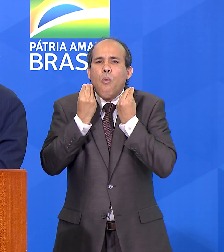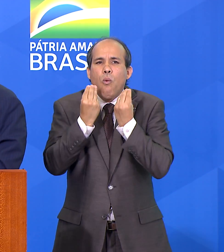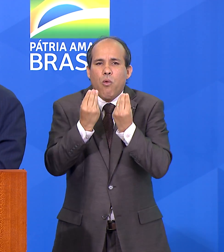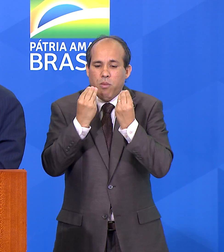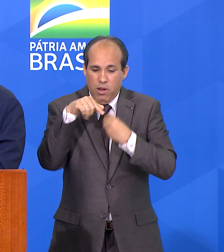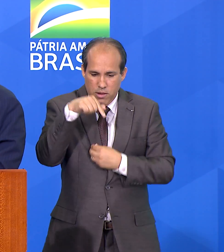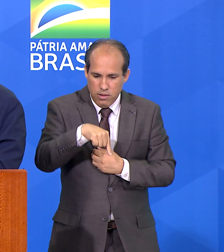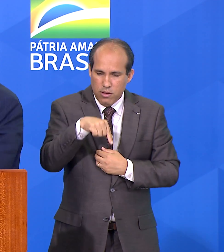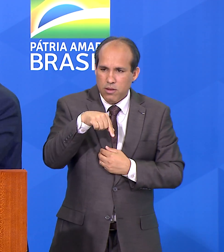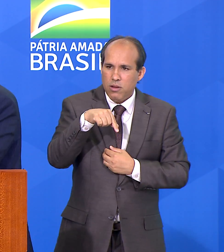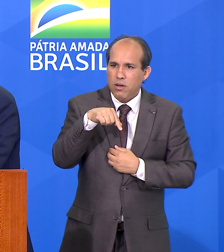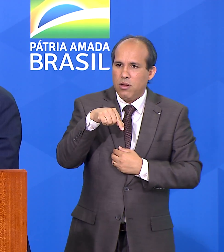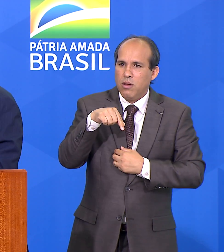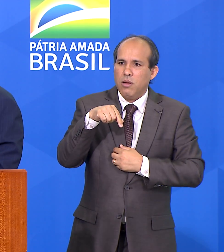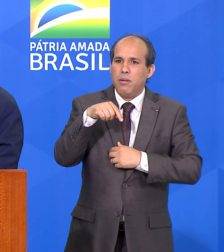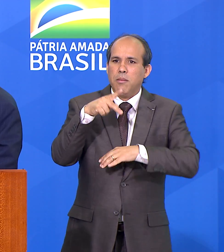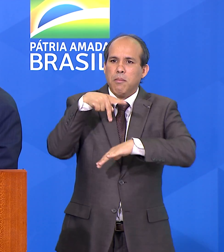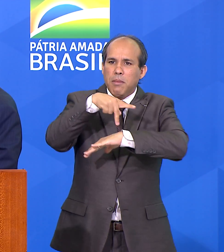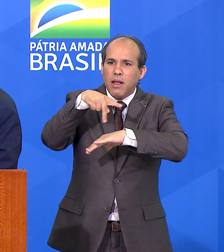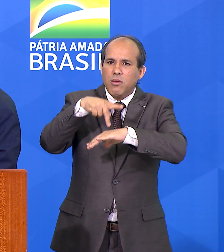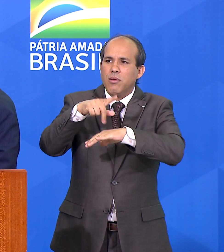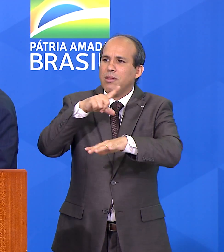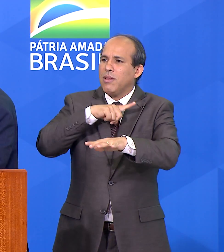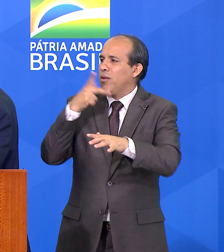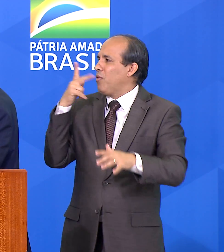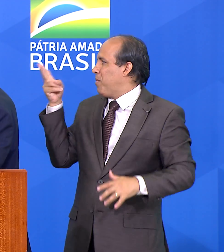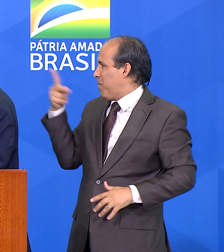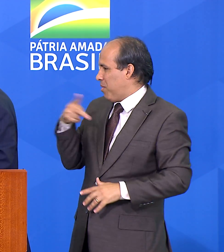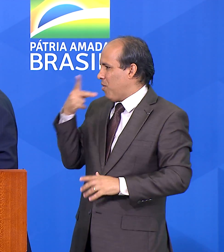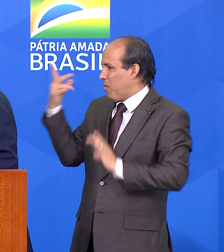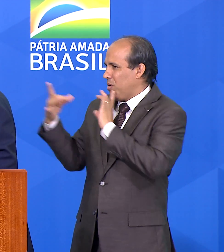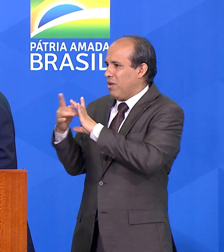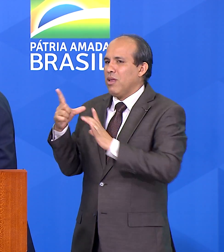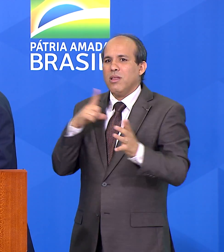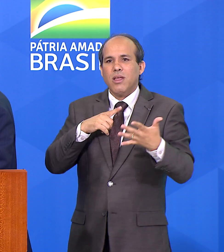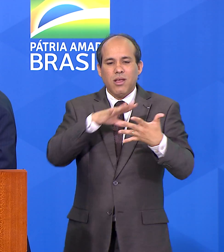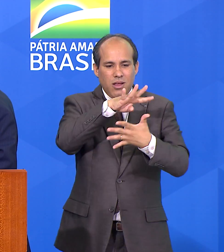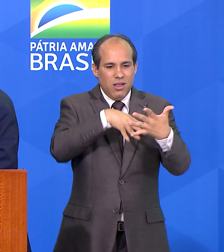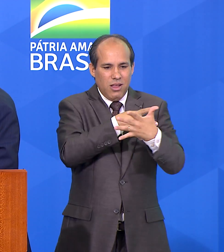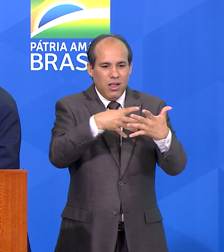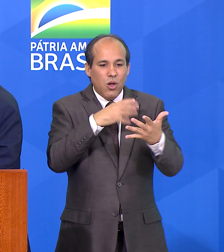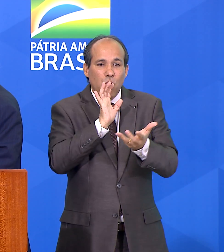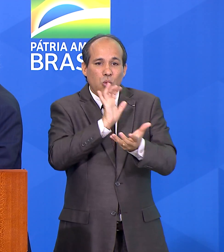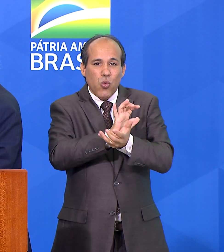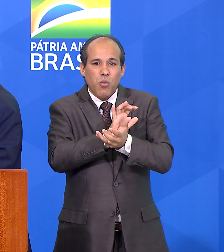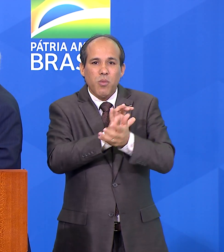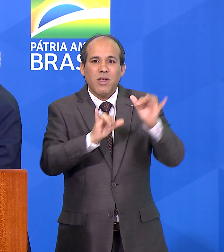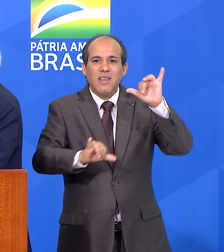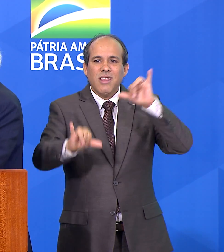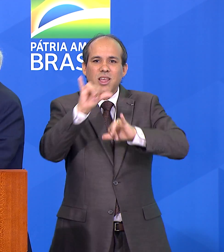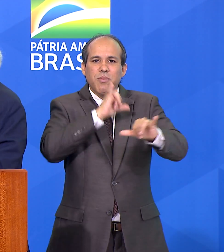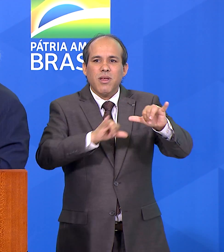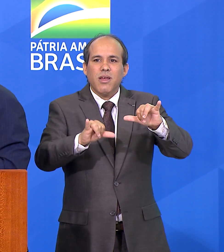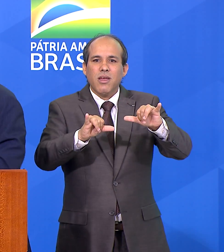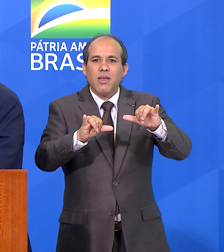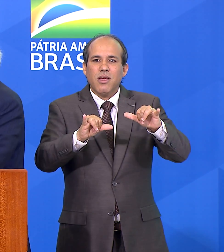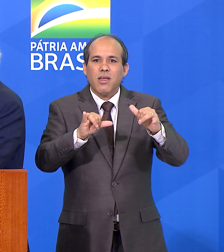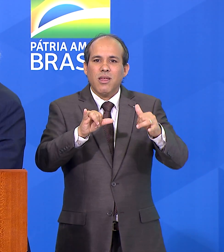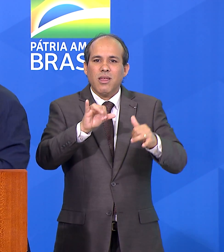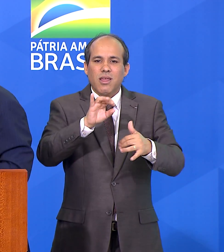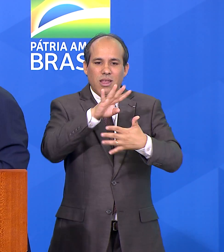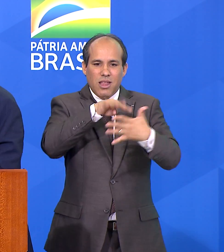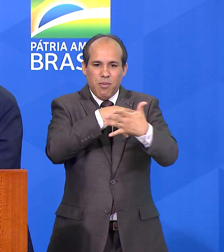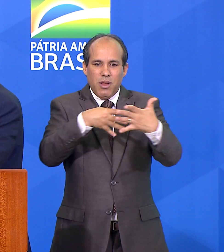que tem todos, como diz o presidente, tem toda a tabela química, tabela periódica,